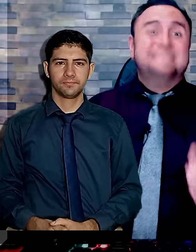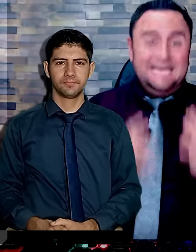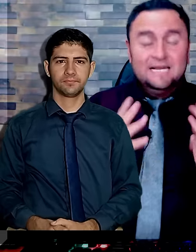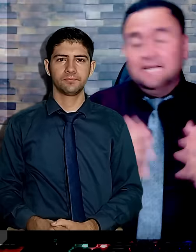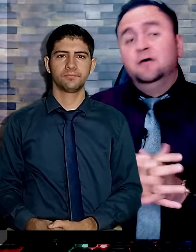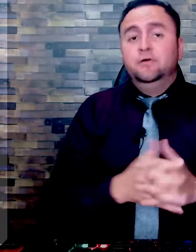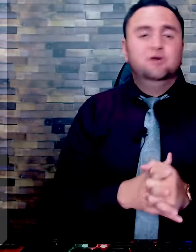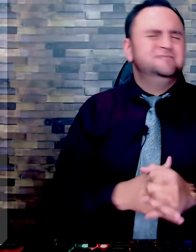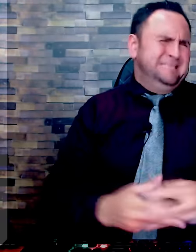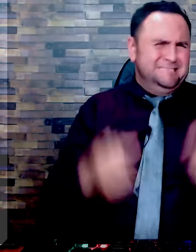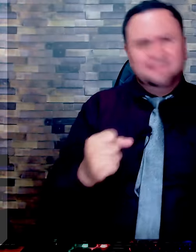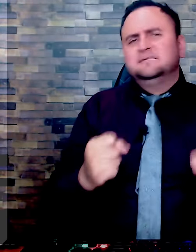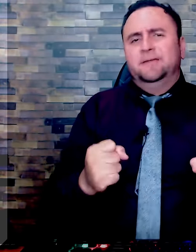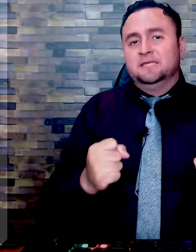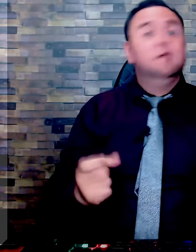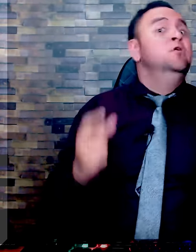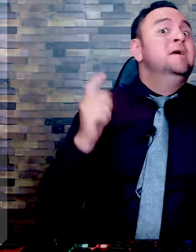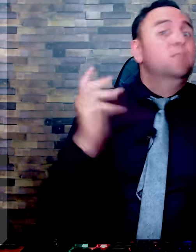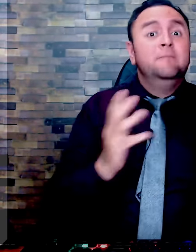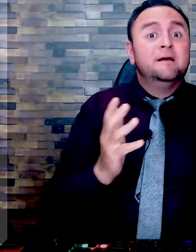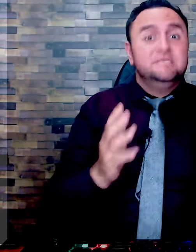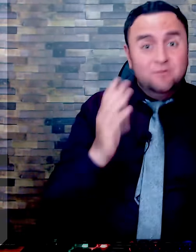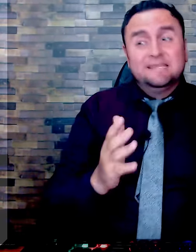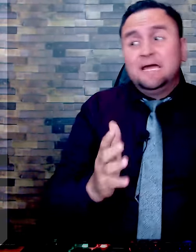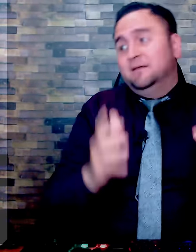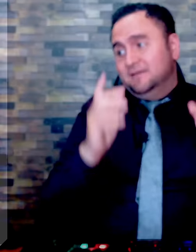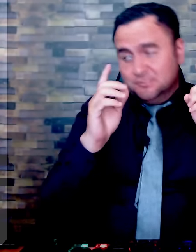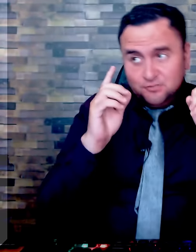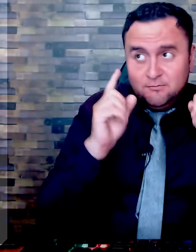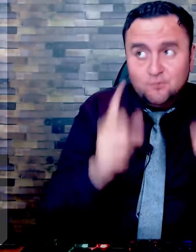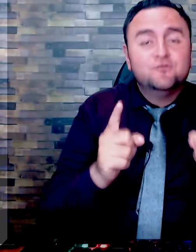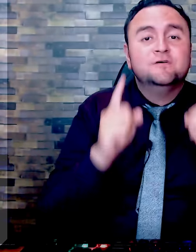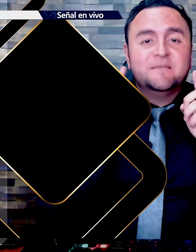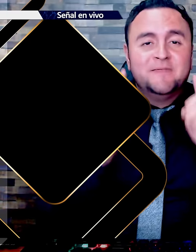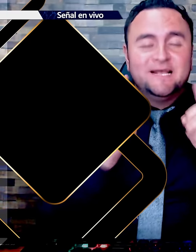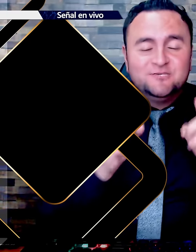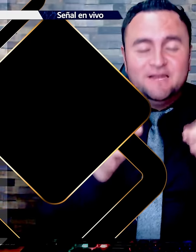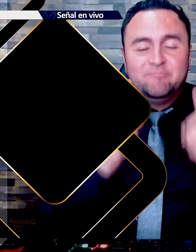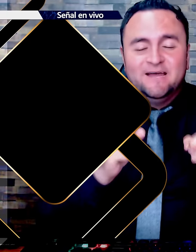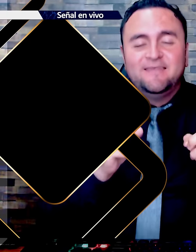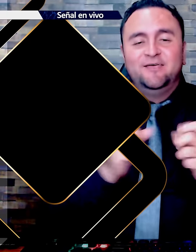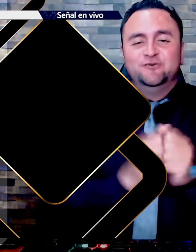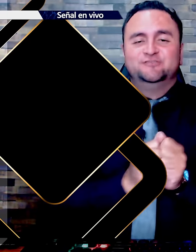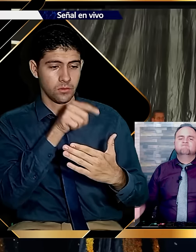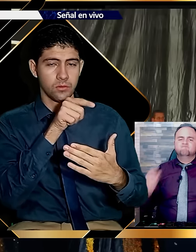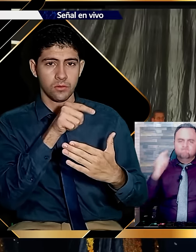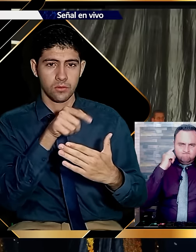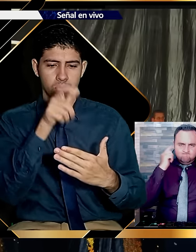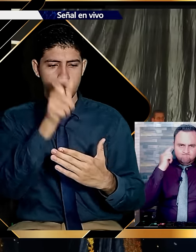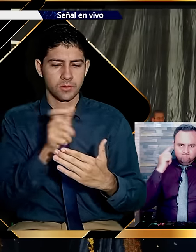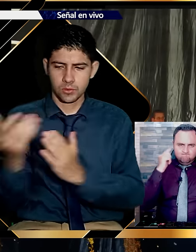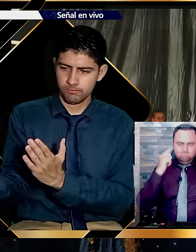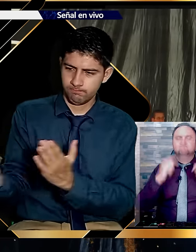¿Te has alejado de Dios? ¿Te sientes apartado? Vuelve a Cristo, Él te ama. Escuchemos juntos esta predicación de la Palabra de Dios. Y